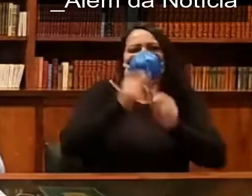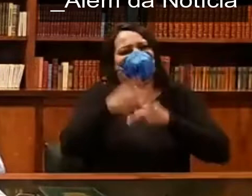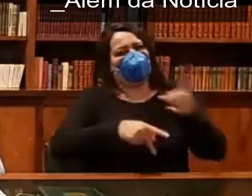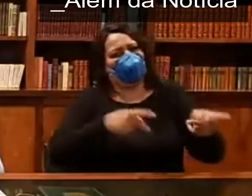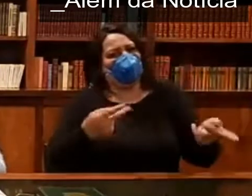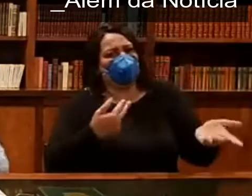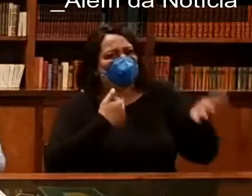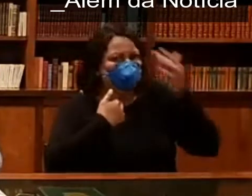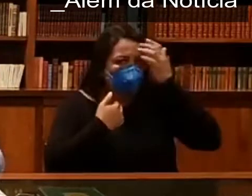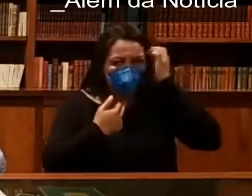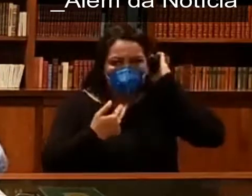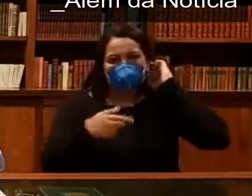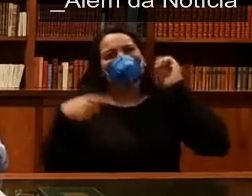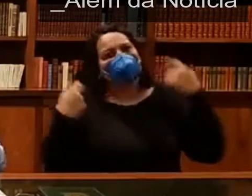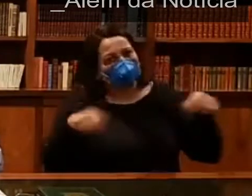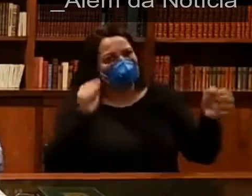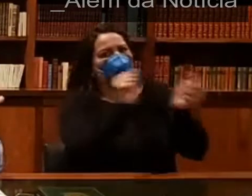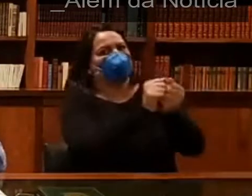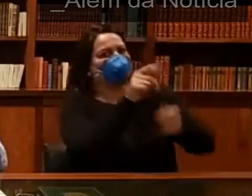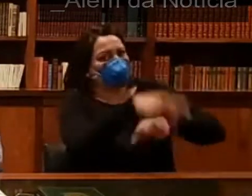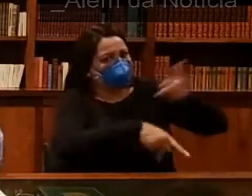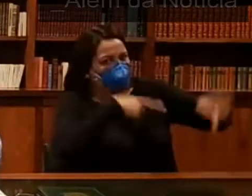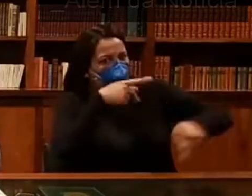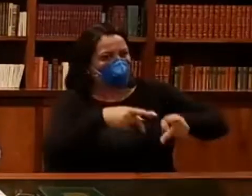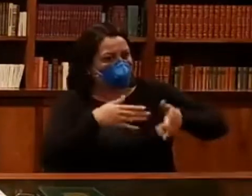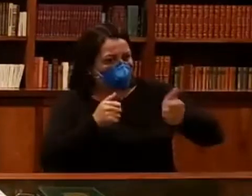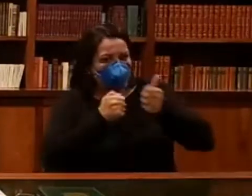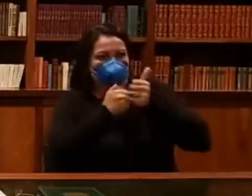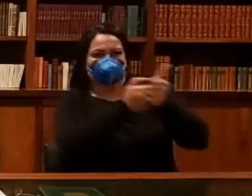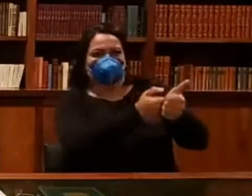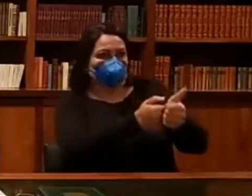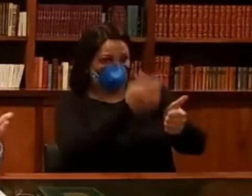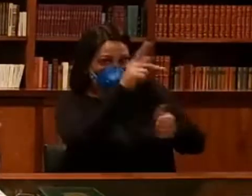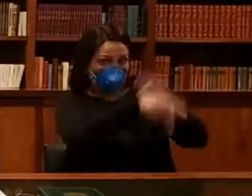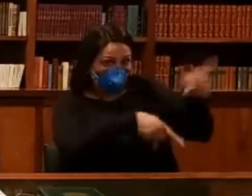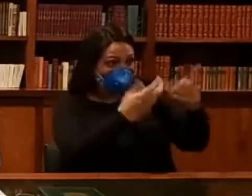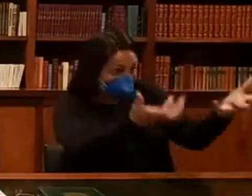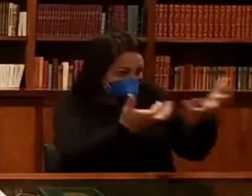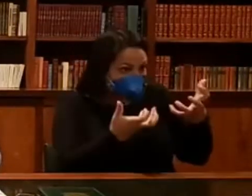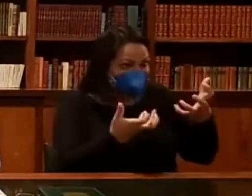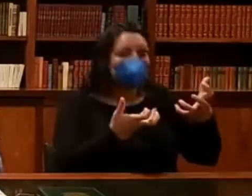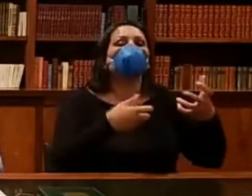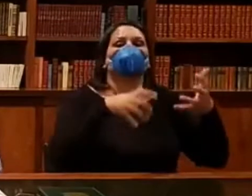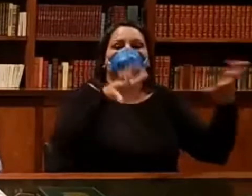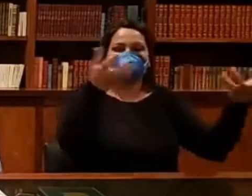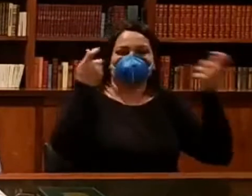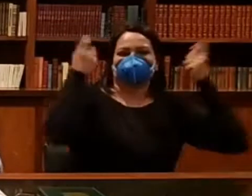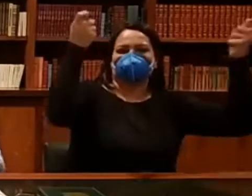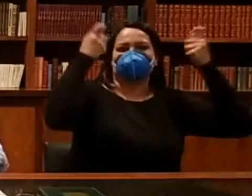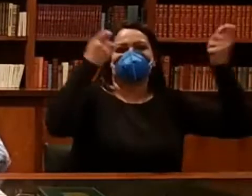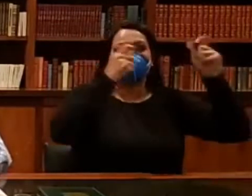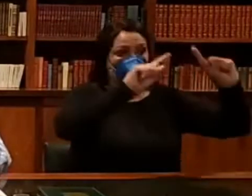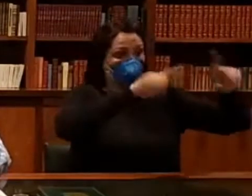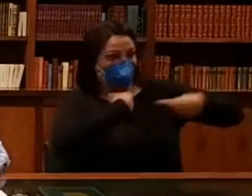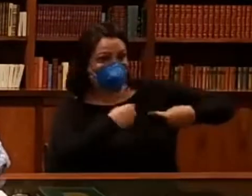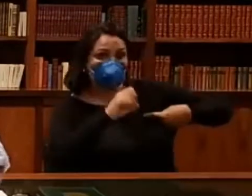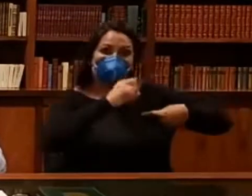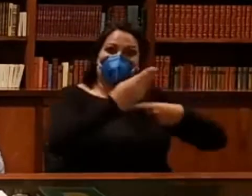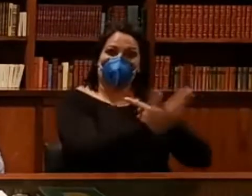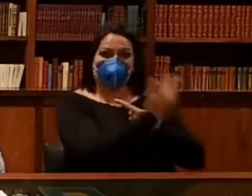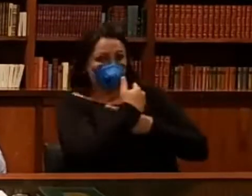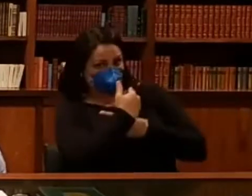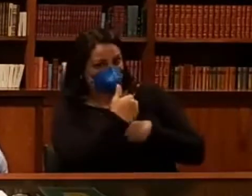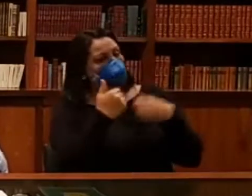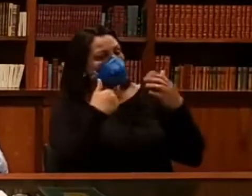manifestações de 15 de março de 2020, o próximo domingo. Todos temem o coronavírus depois que o secretário de